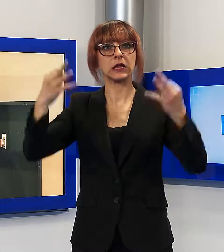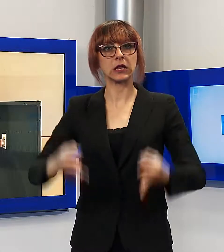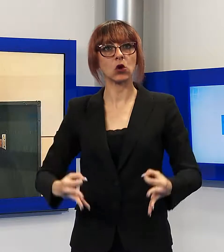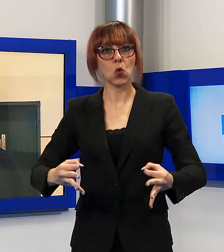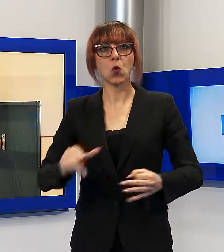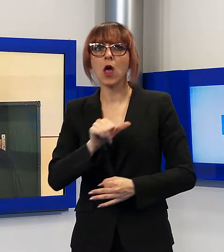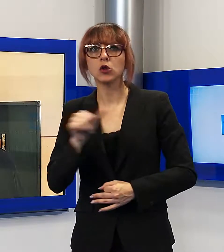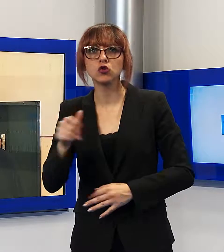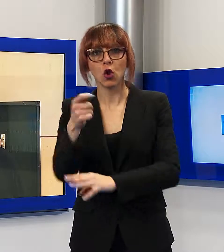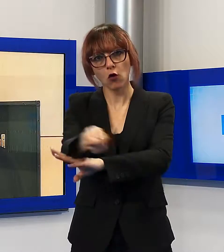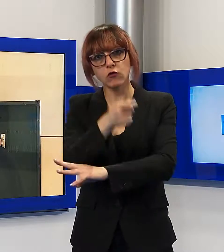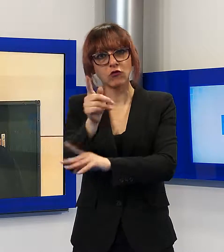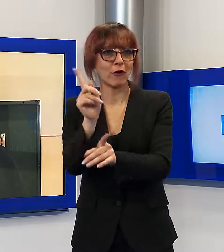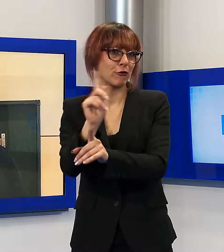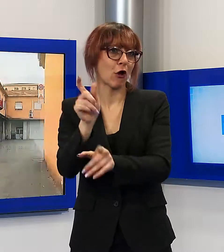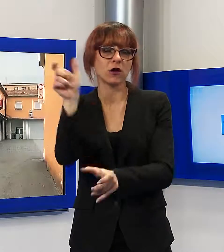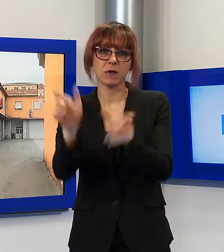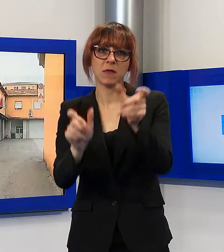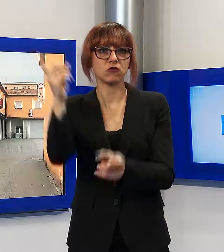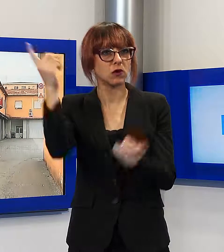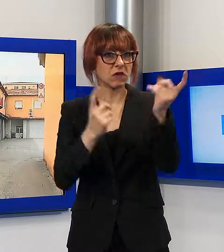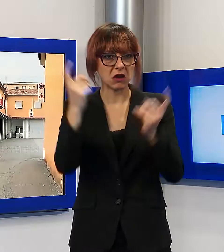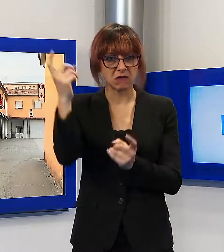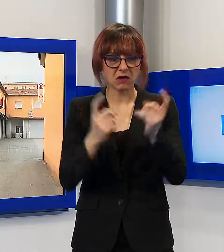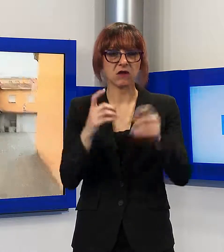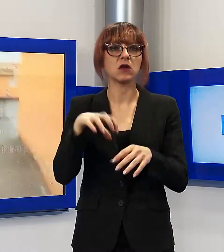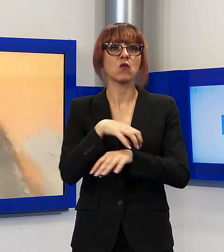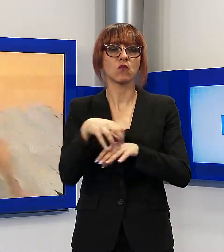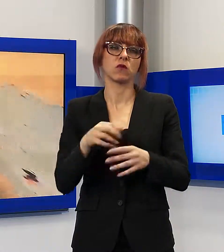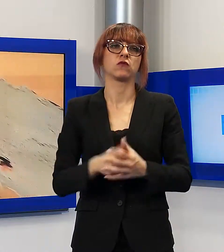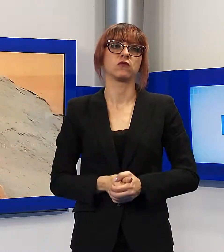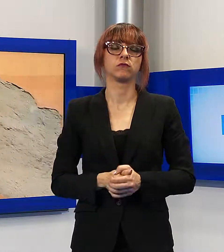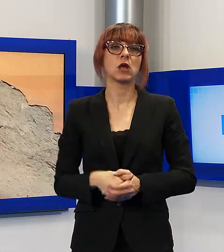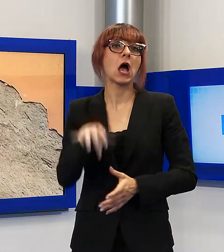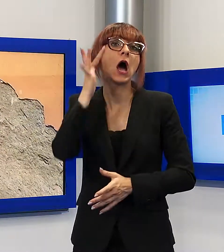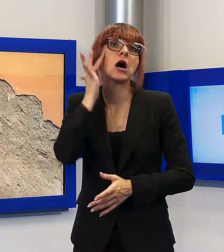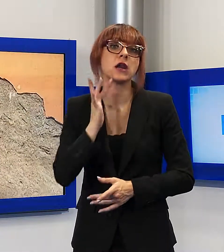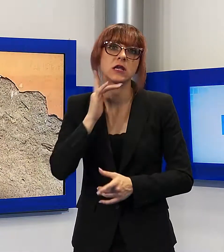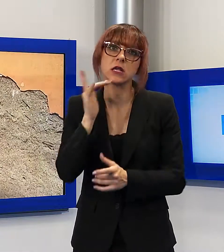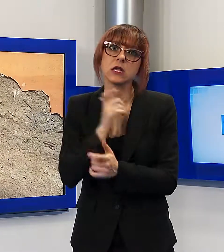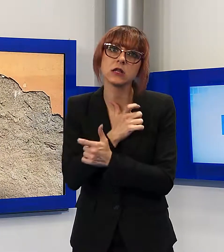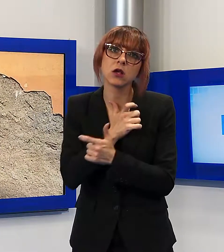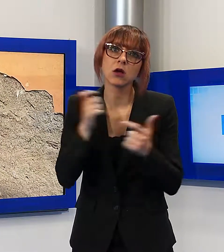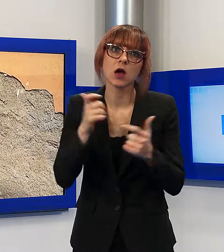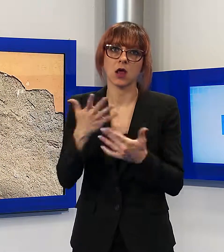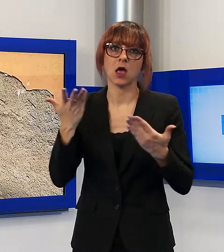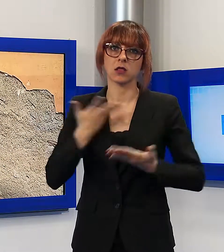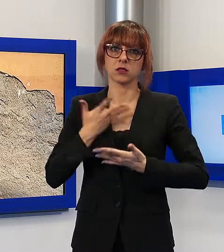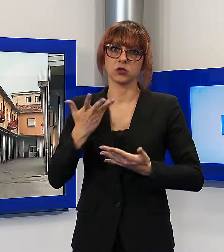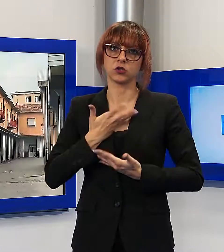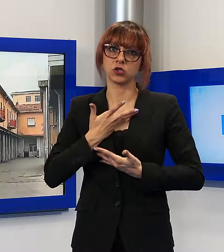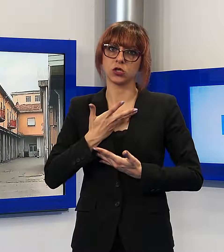ai vigili del fuoco, ma anche ai cittadini che accedono agli uffici. Il rischio è alto. Siccome